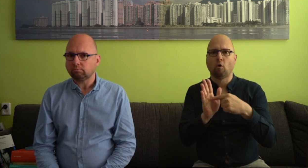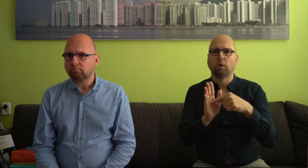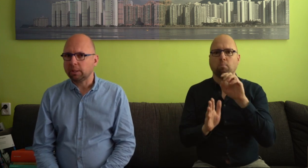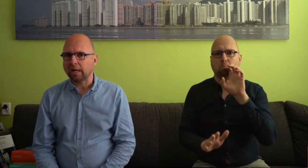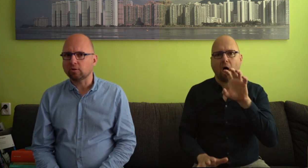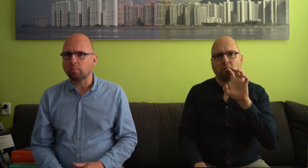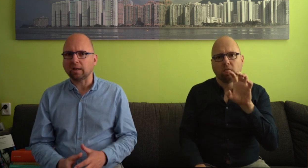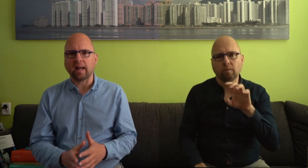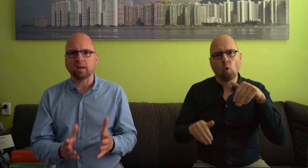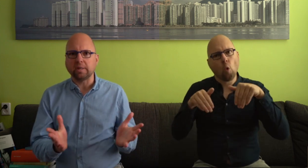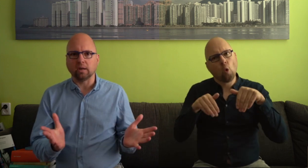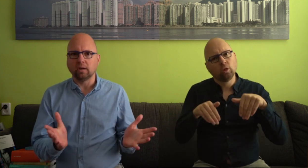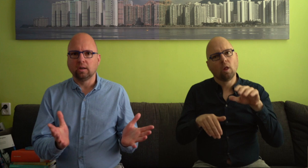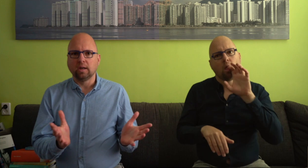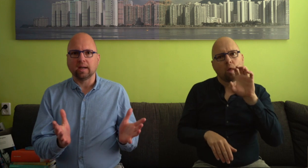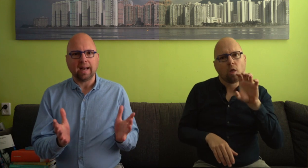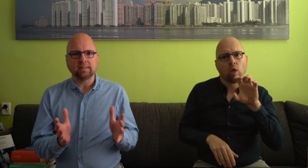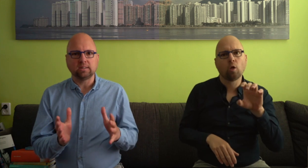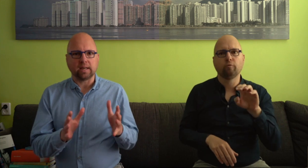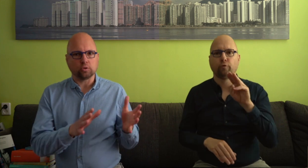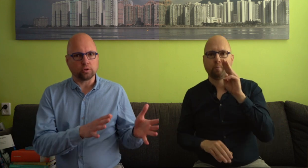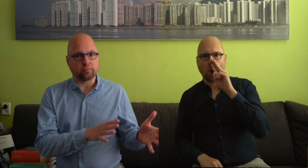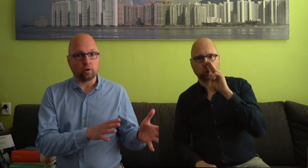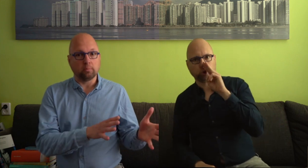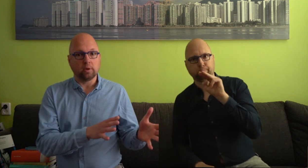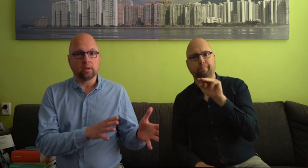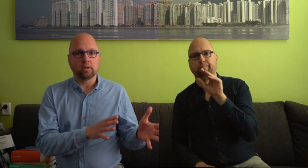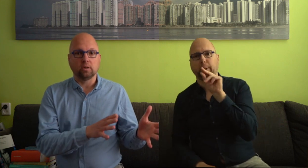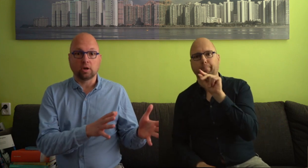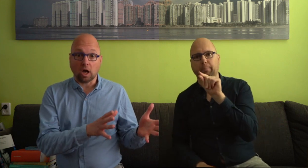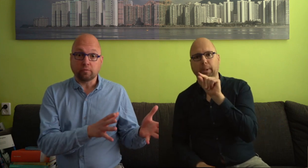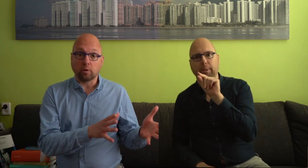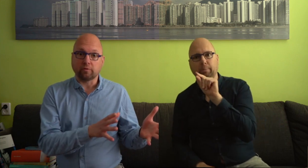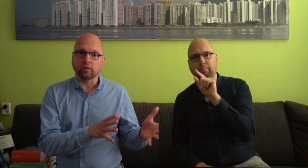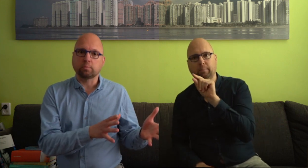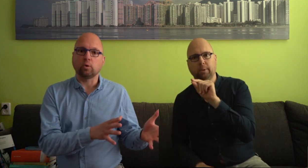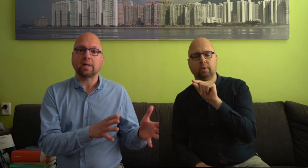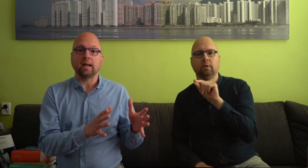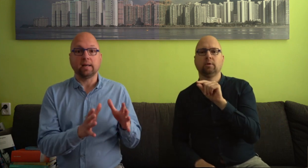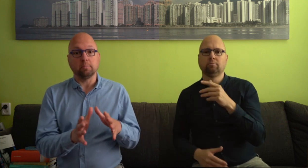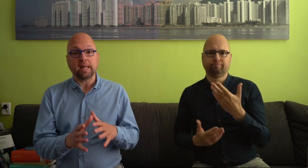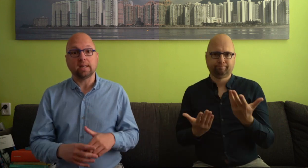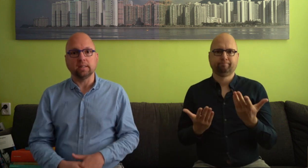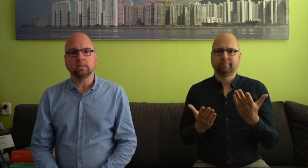Maar dat er op allerlei gebieden relaties zijn tussen de vorm, de klankvorm van gesproken talen en de betekenis